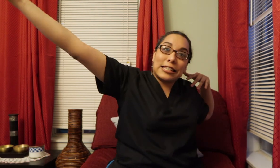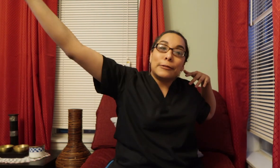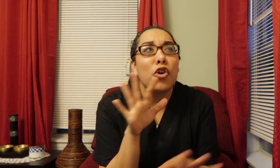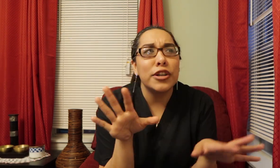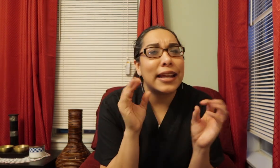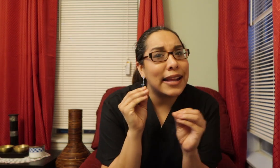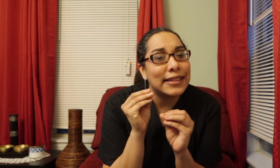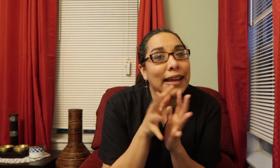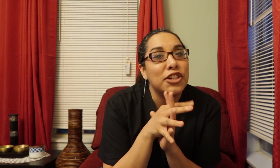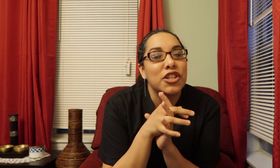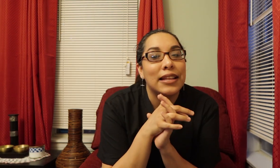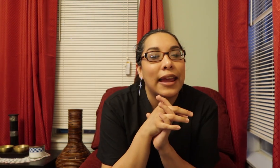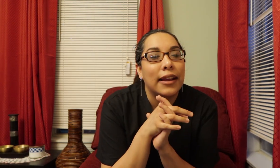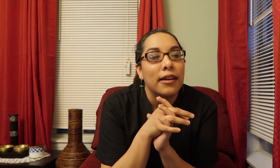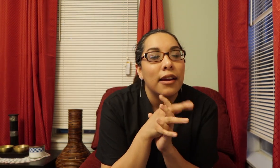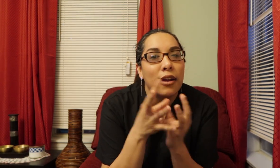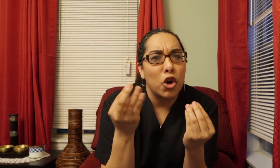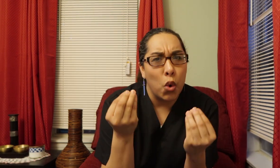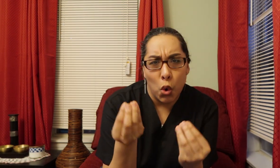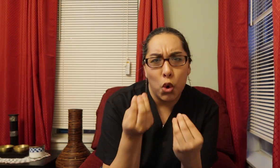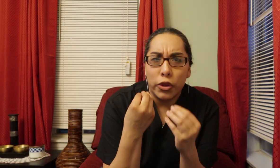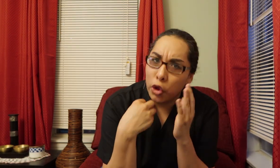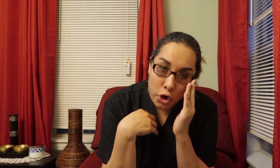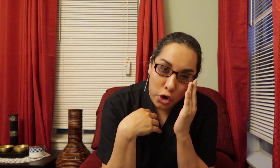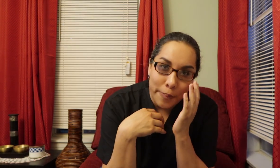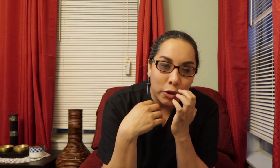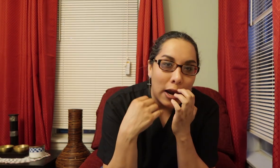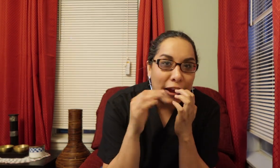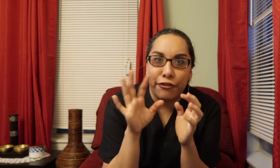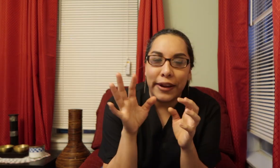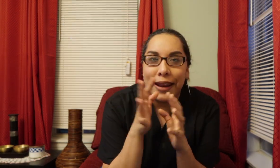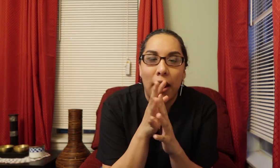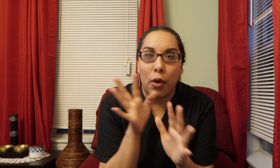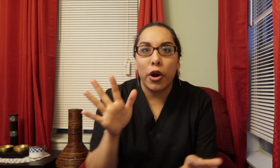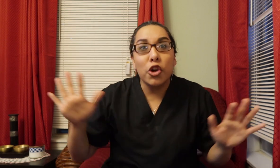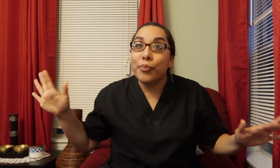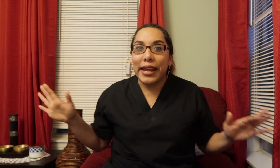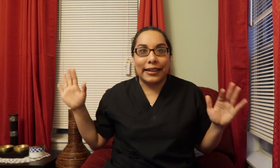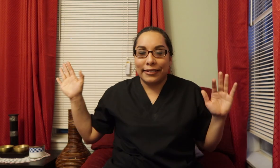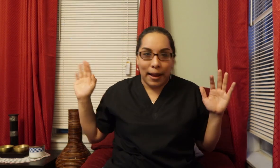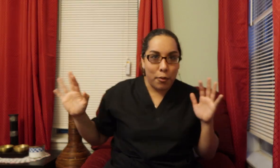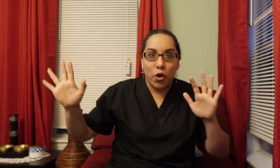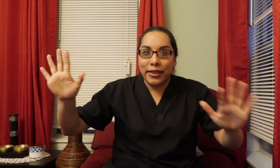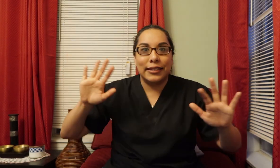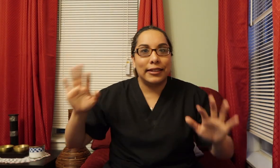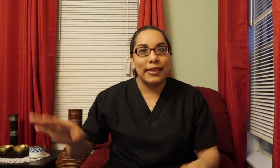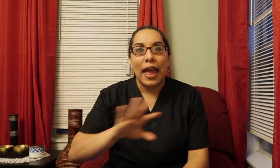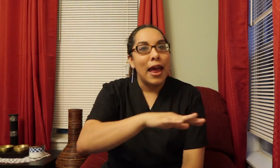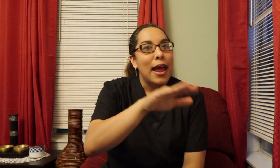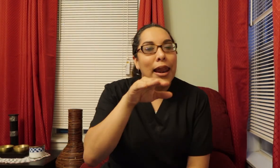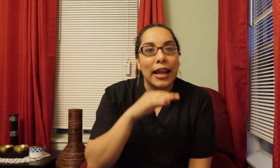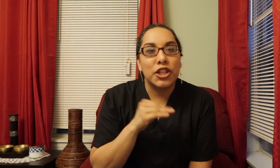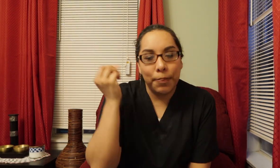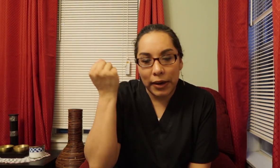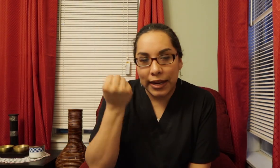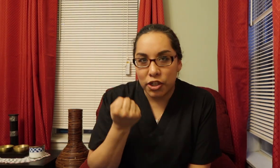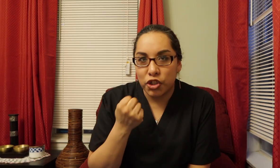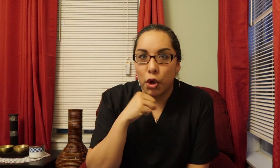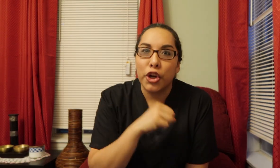Of course Teresa Is just like Cool y todo No empezó a like Freak out Like what do you mean Que se escapó And this is and that Like she played It's so